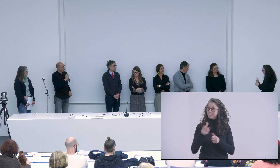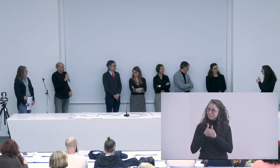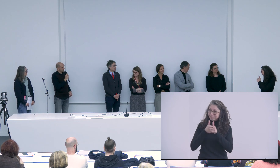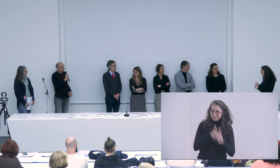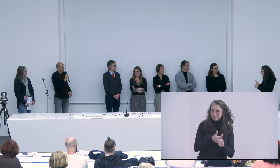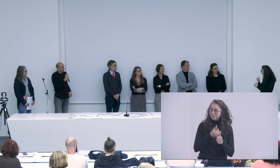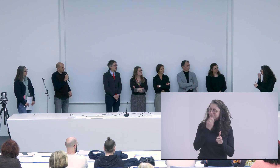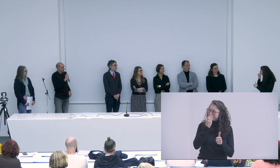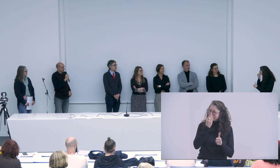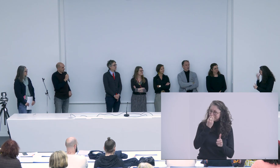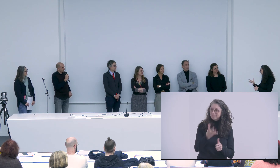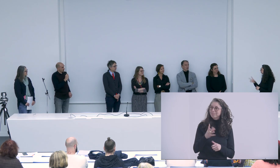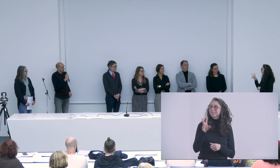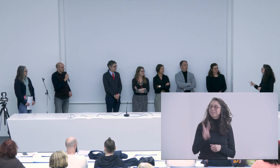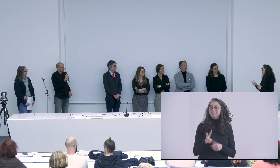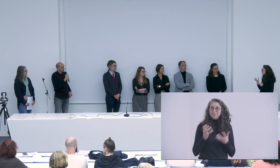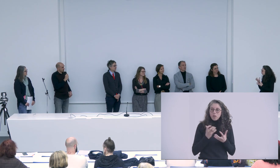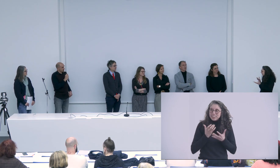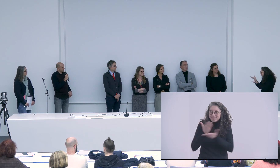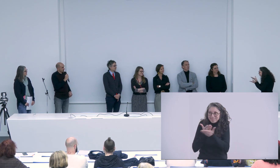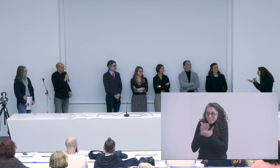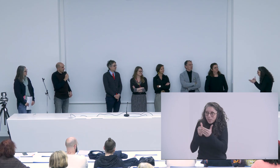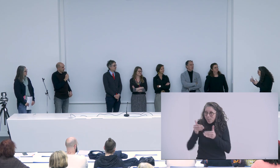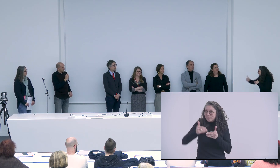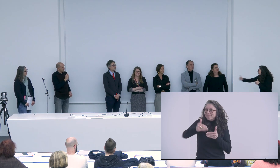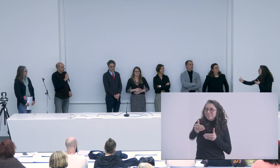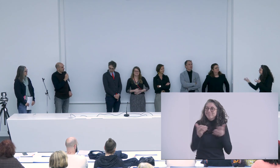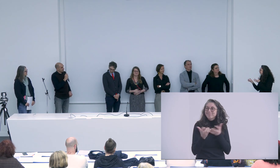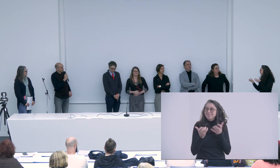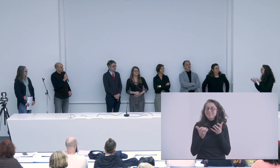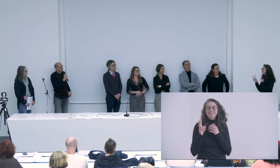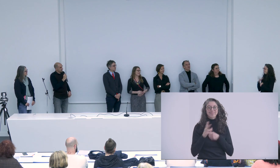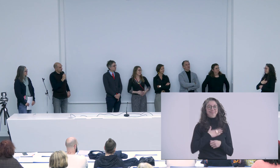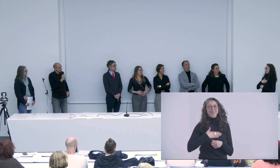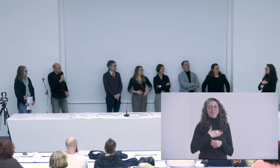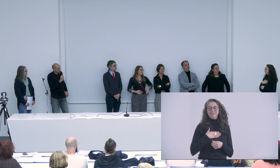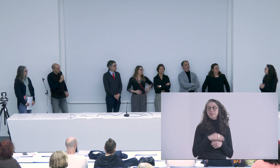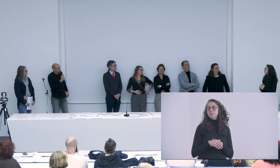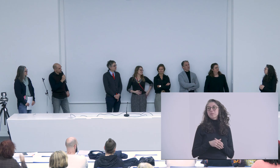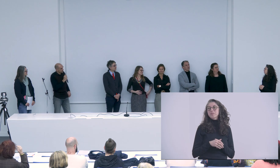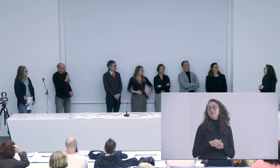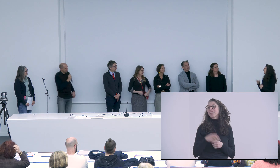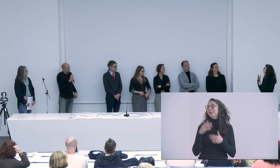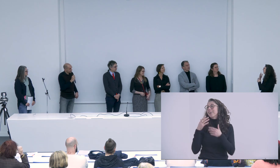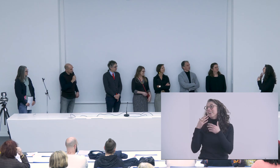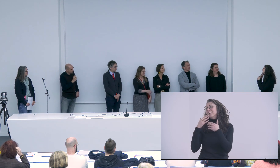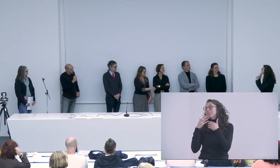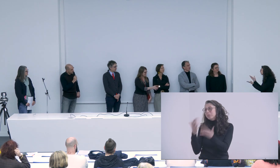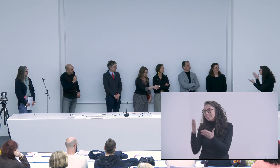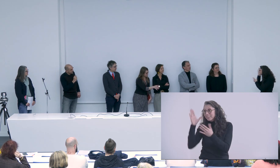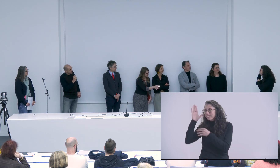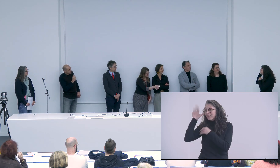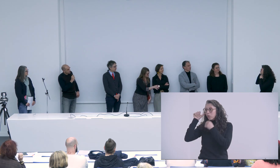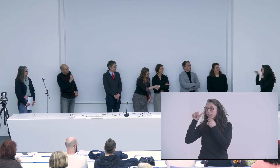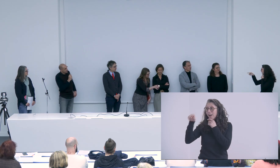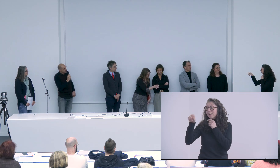complètement plongé dans mon travail de recherche et vous avez analysé tout finement donc j'espère bien que nous pourrons continuer à échanger sur le sujet